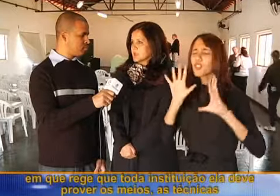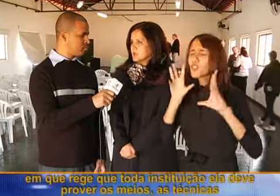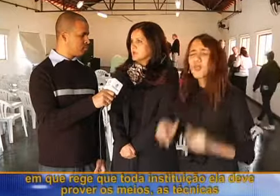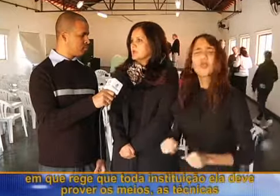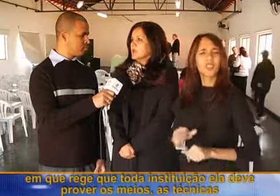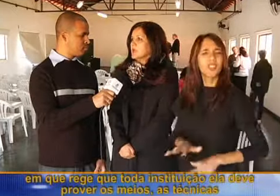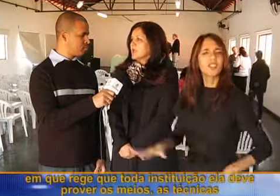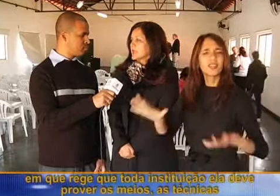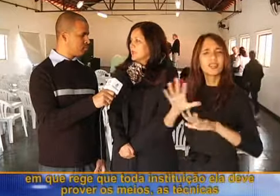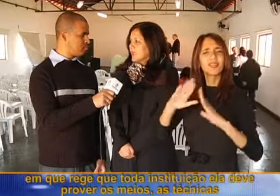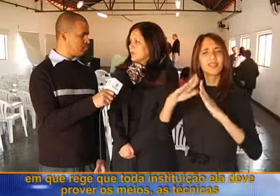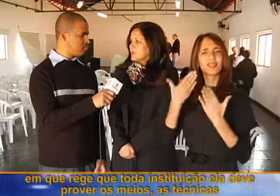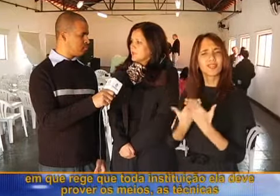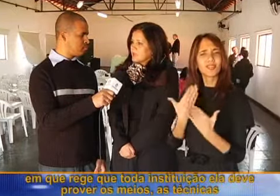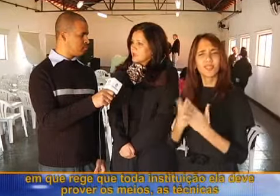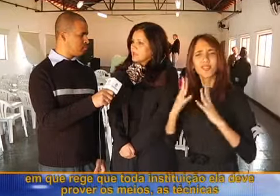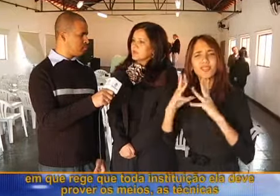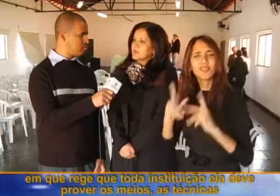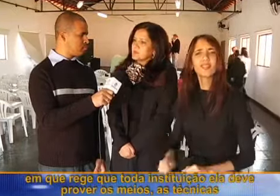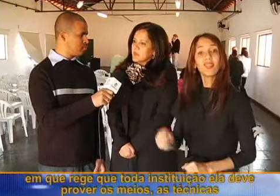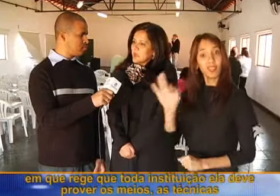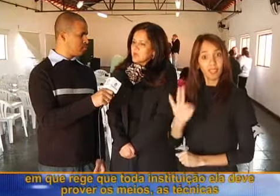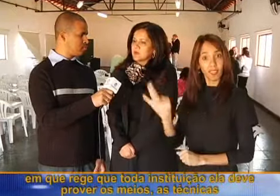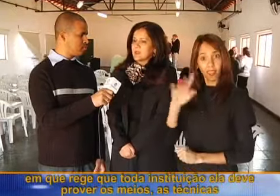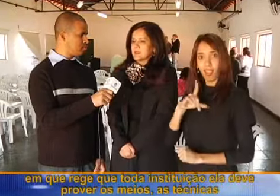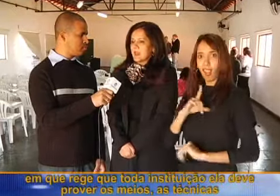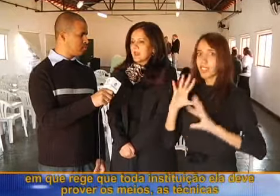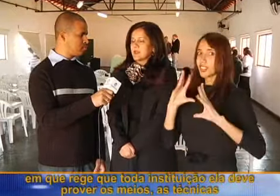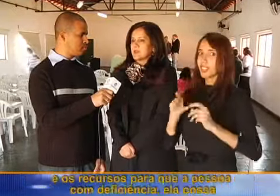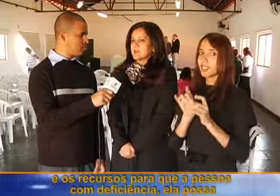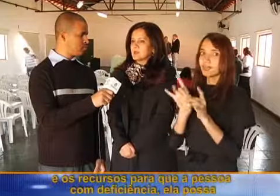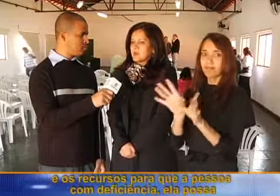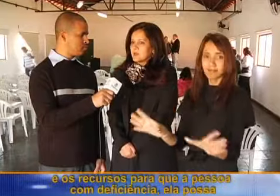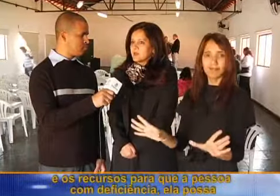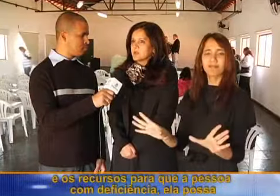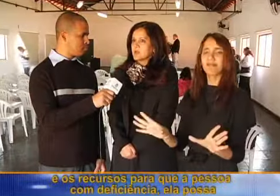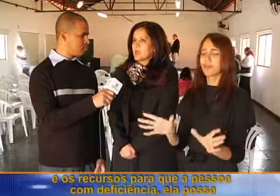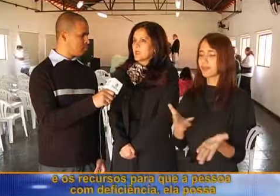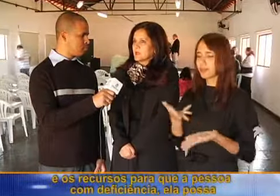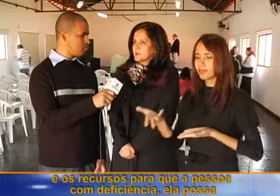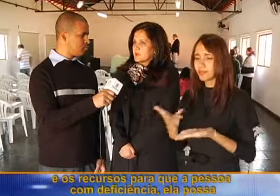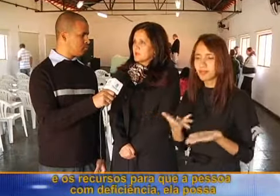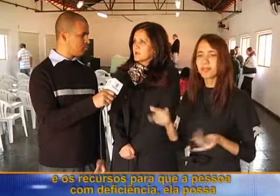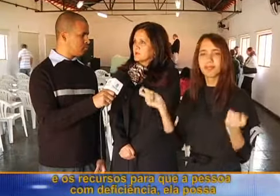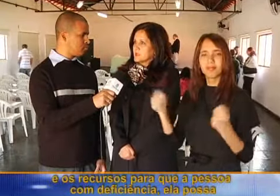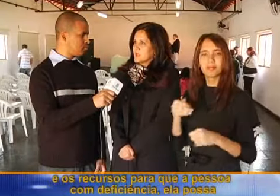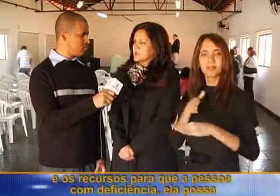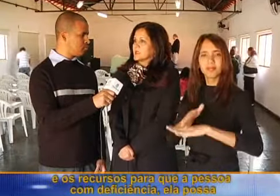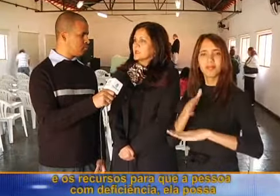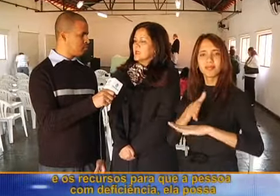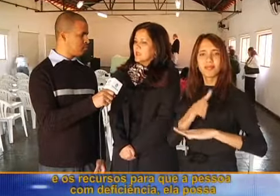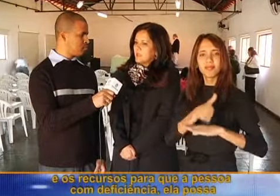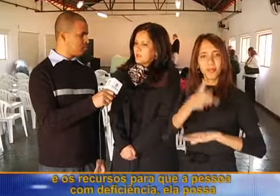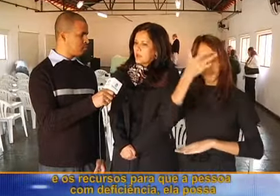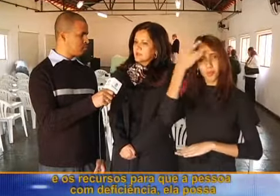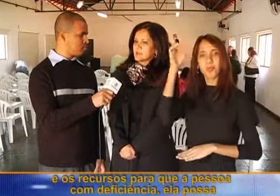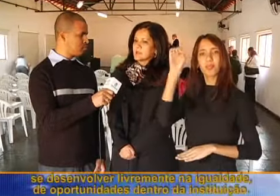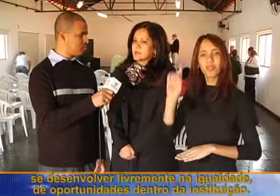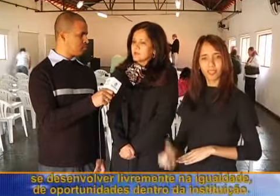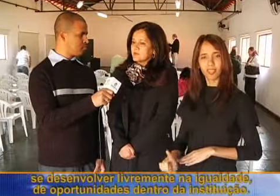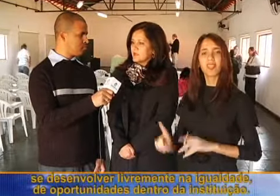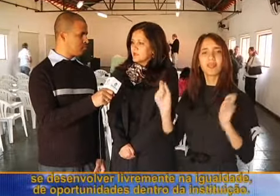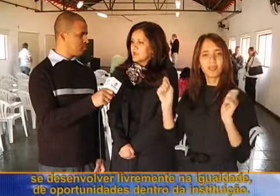a instituição, ela deve prover os meios, as técnicas e os recursos para que a pessoa com deficiência, ela